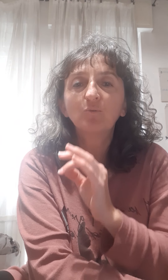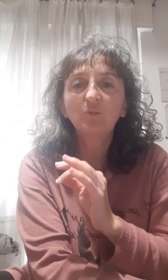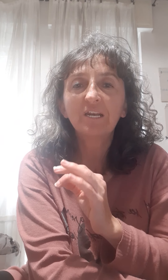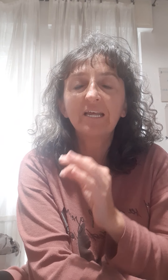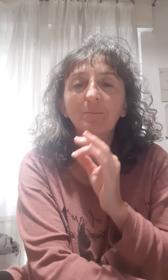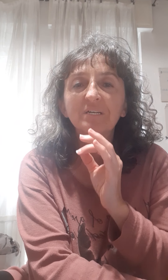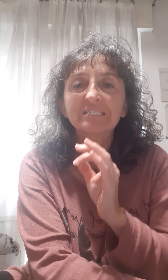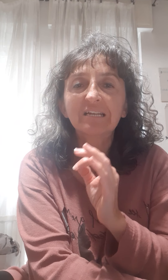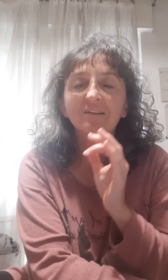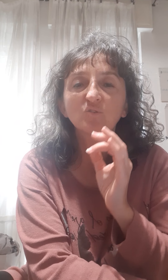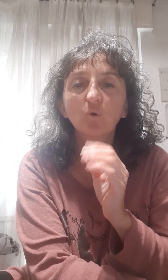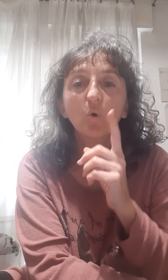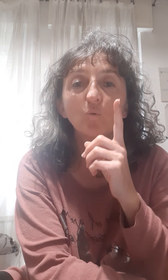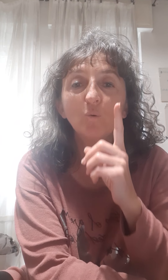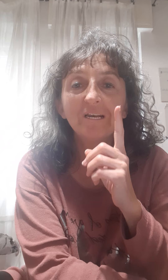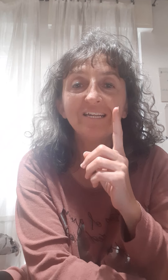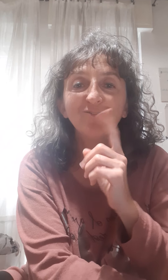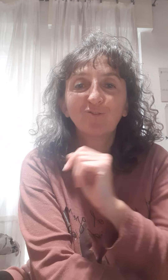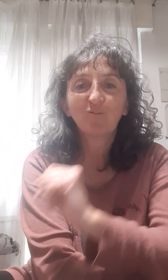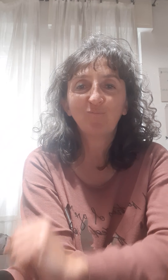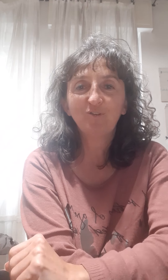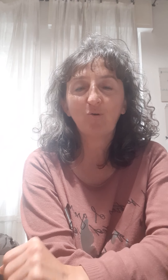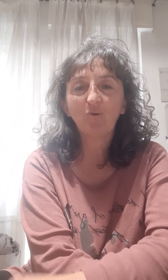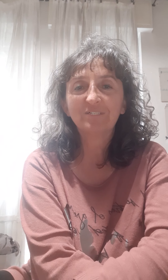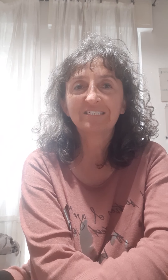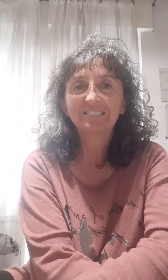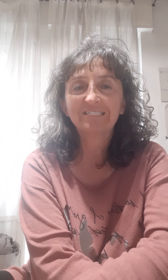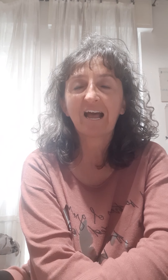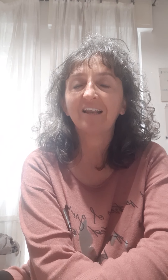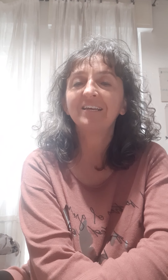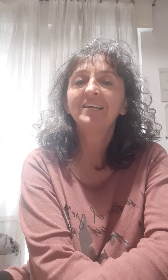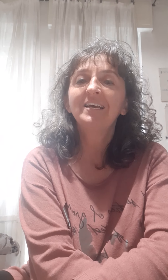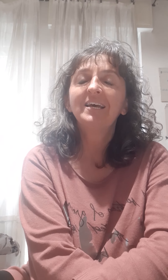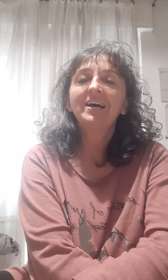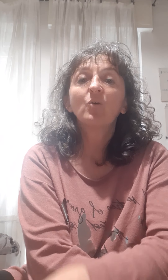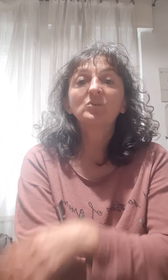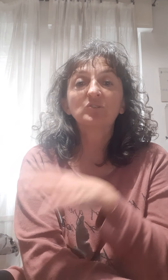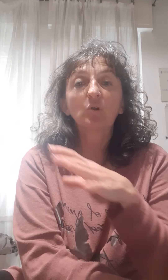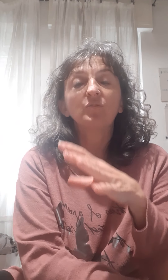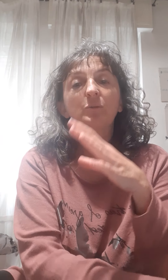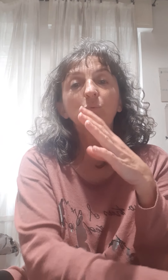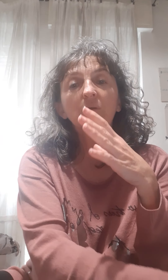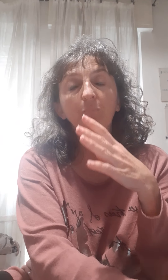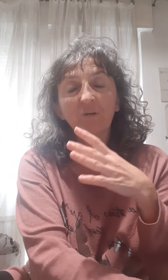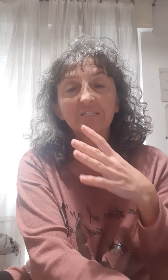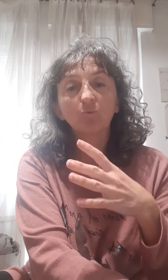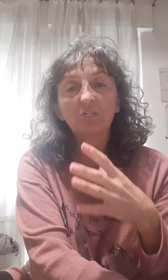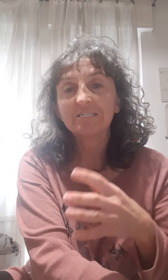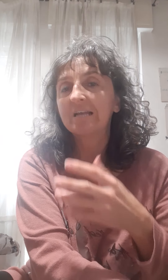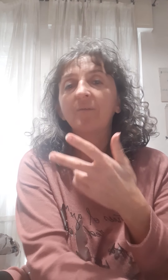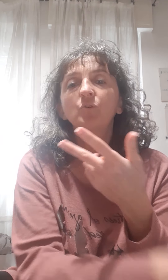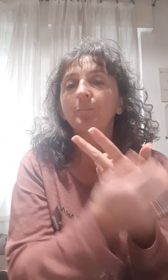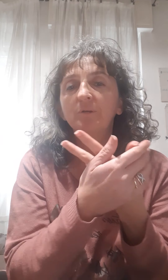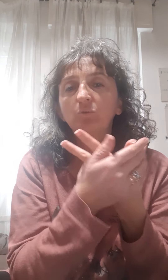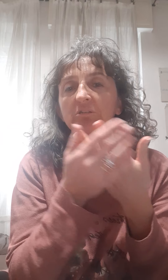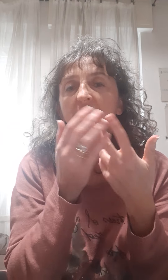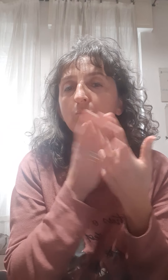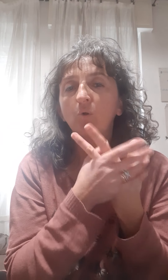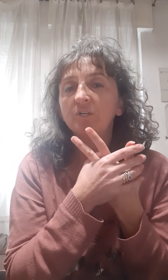ottenere, per estrarre solo un litro di olio essenziale. Quest'olio può essere utilizzato per tutti e tre modi,